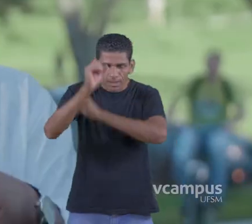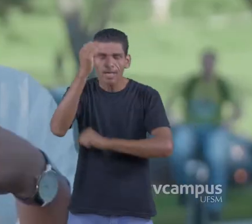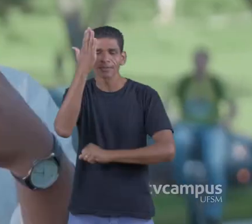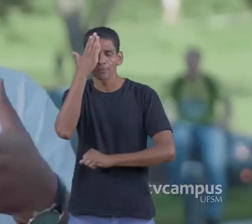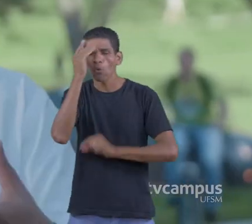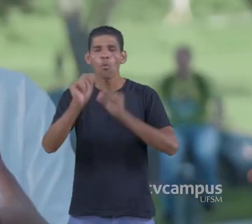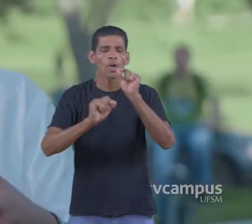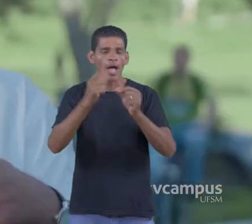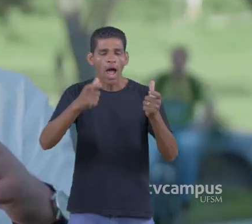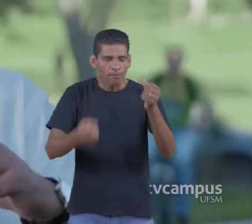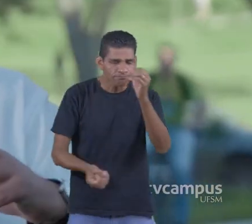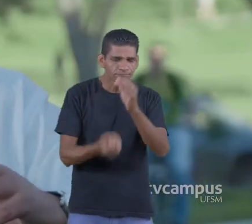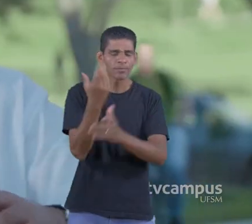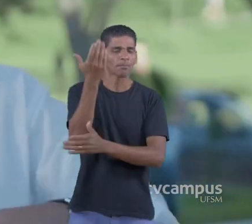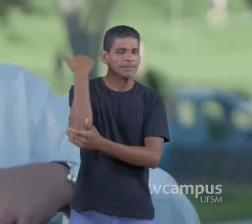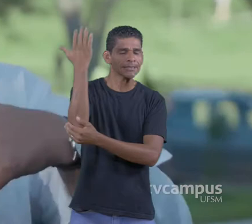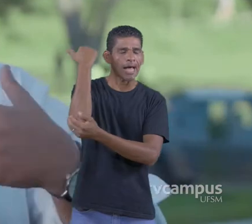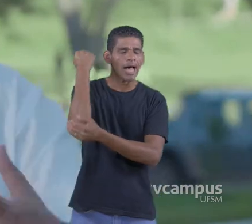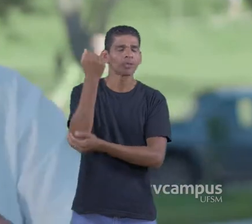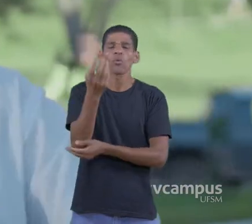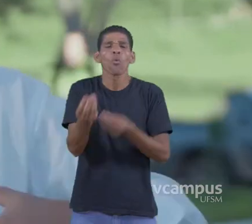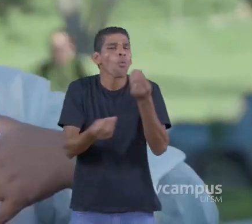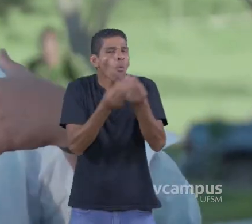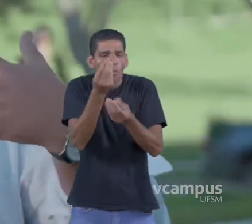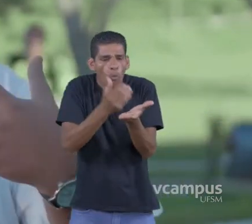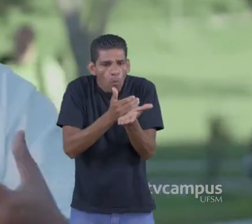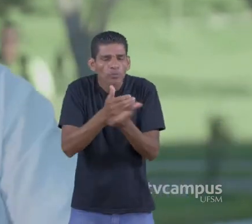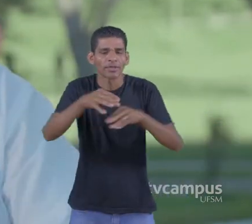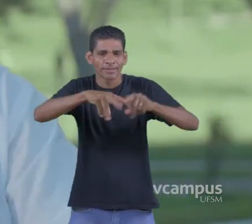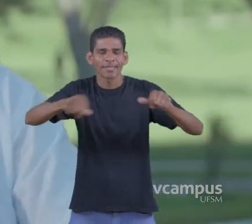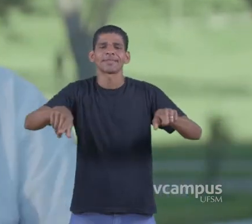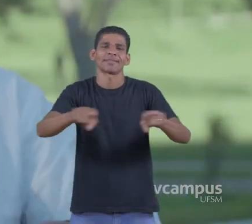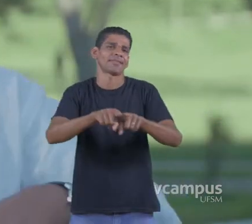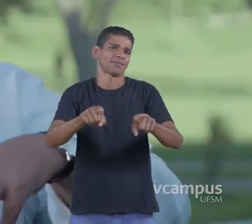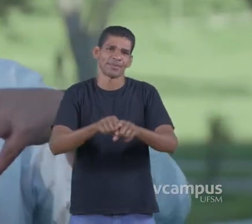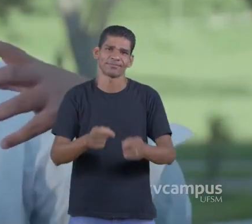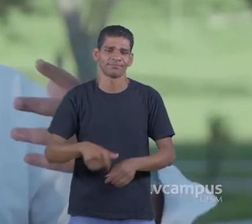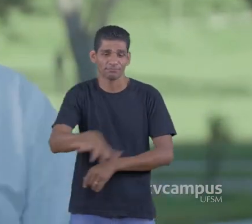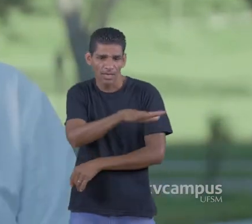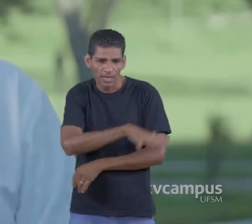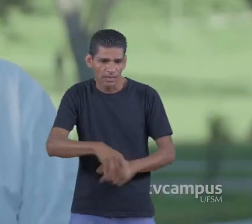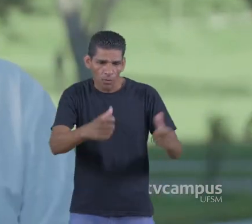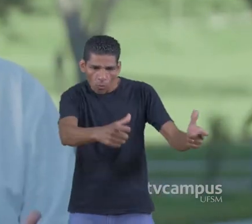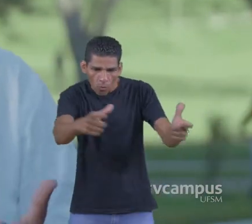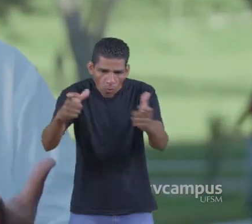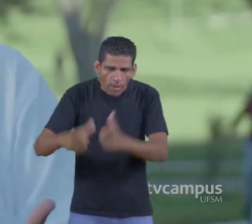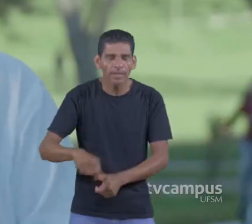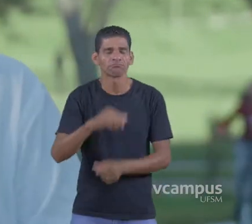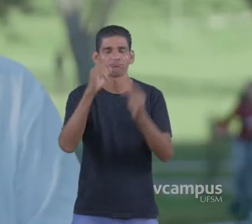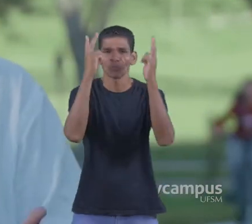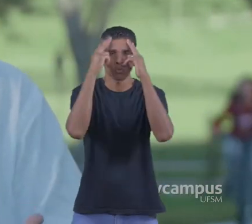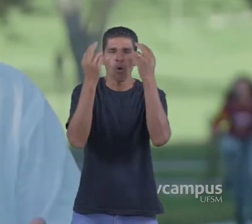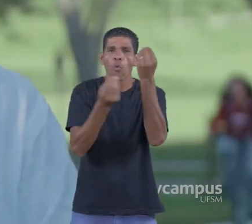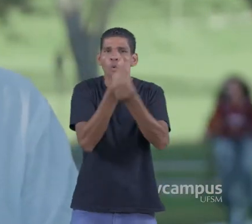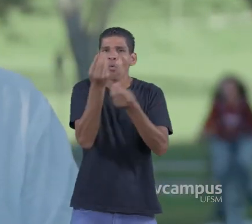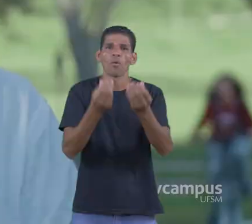conhecimento sobre a origem, a formação E a constituição natural desse território